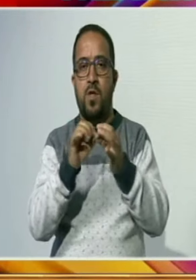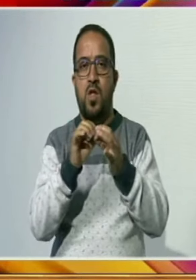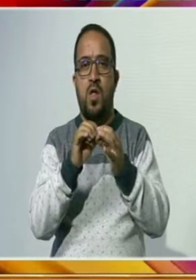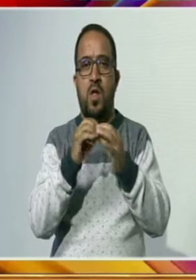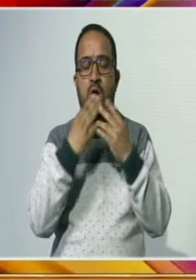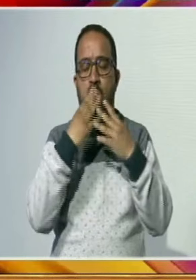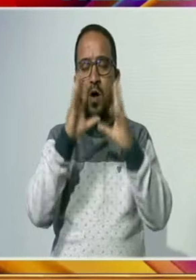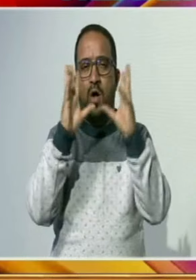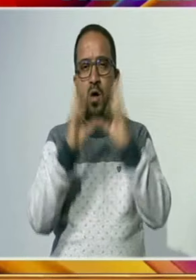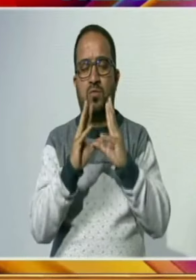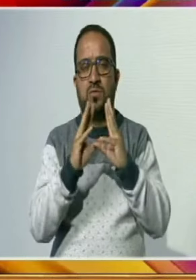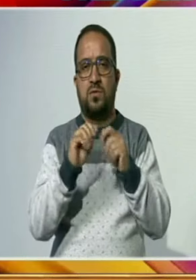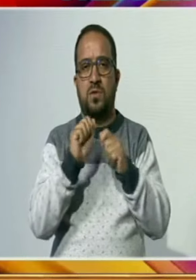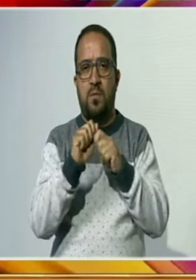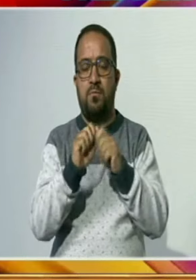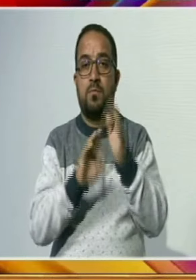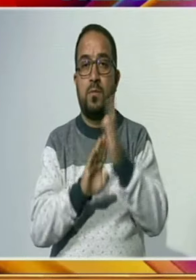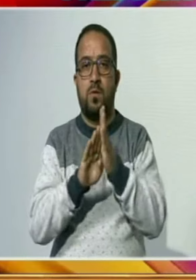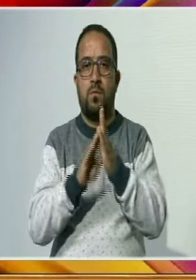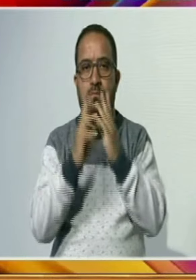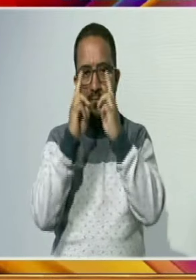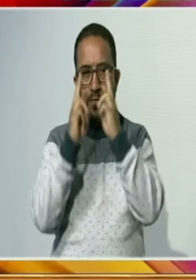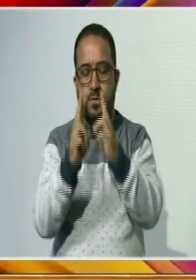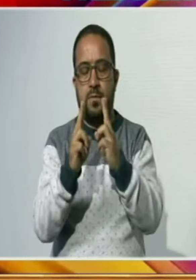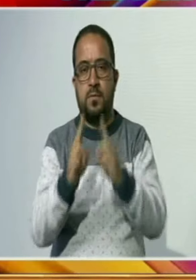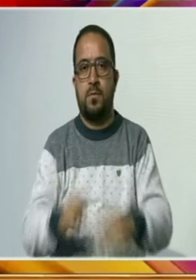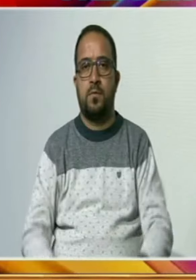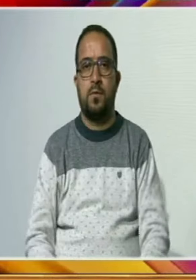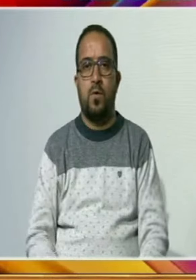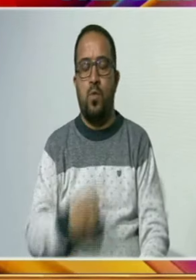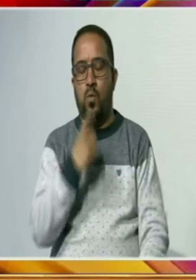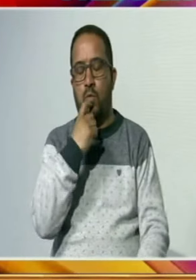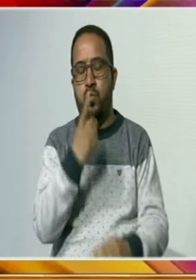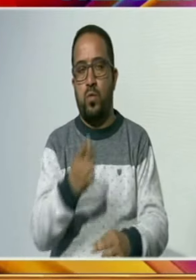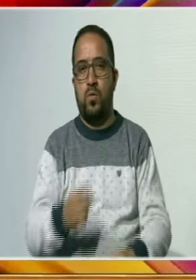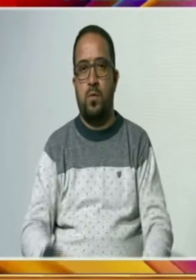استحقام کو برقرار رکھنے کی اہمیت پر زور دیا